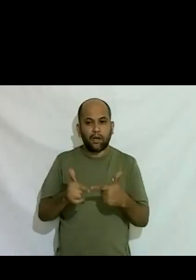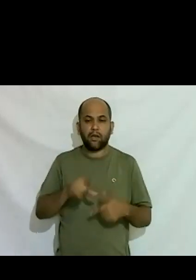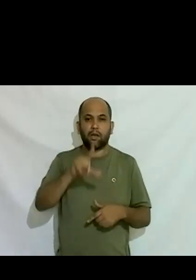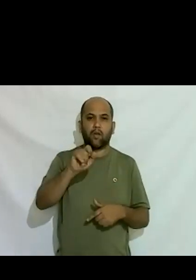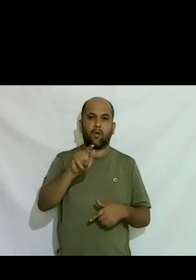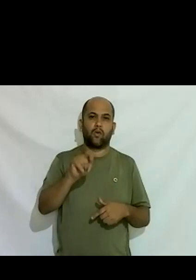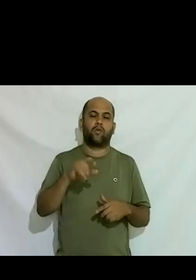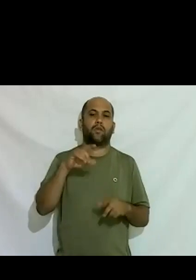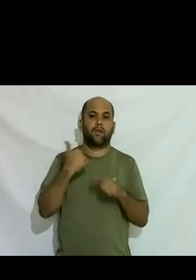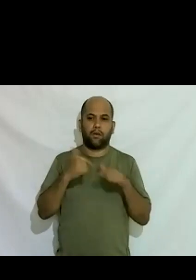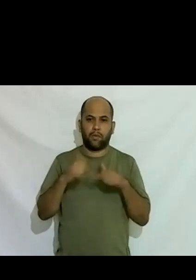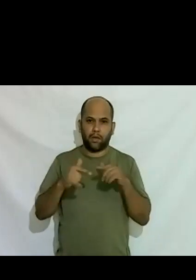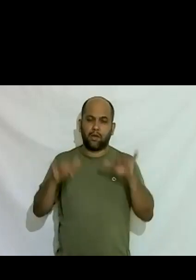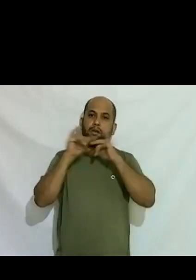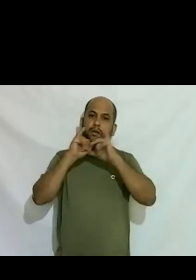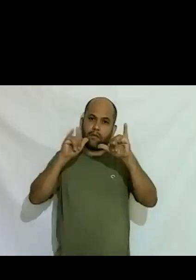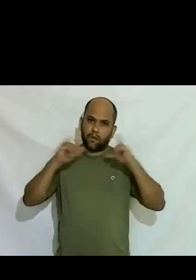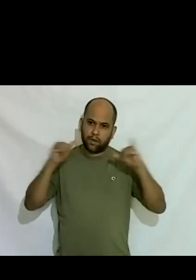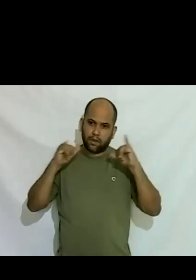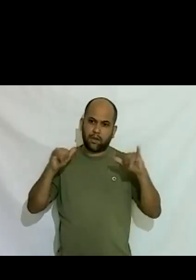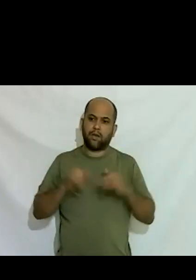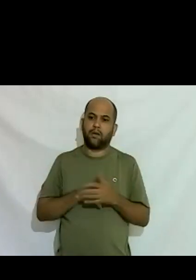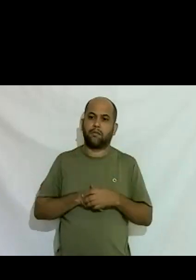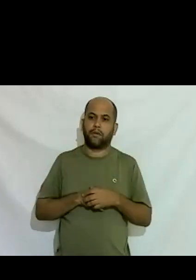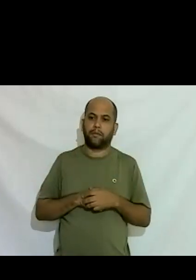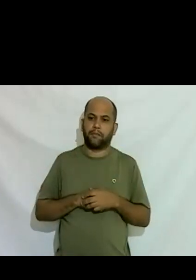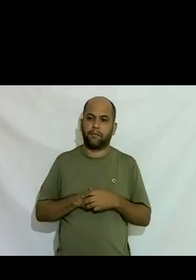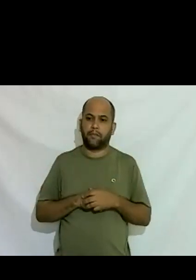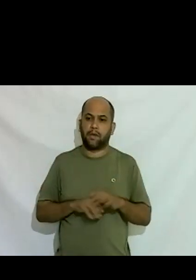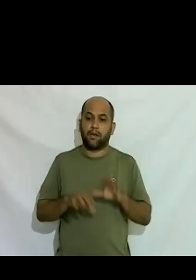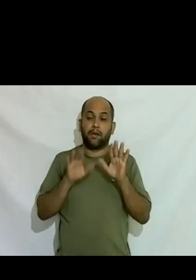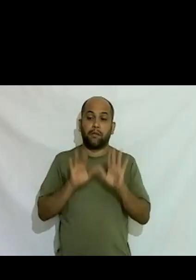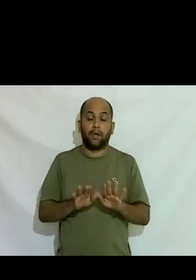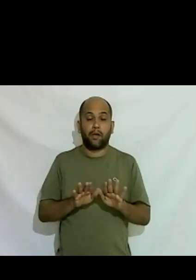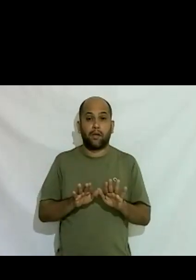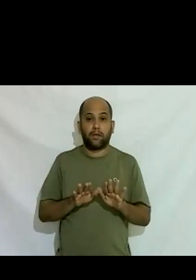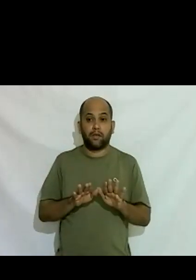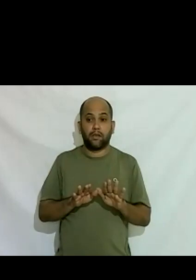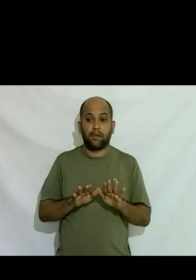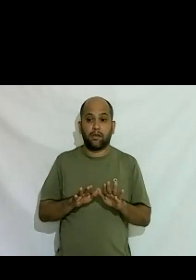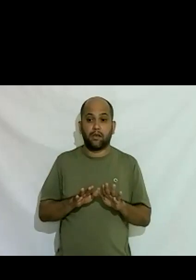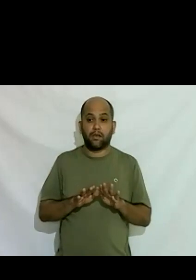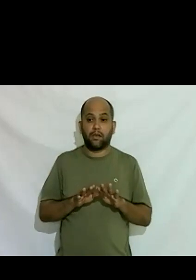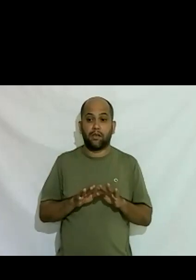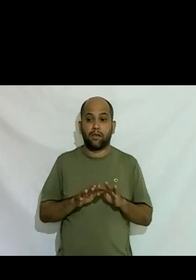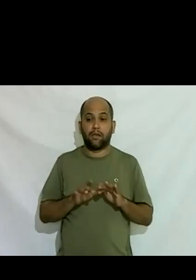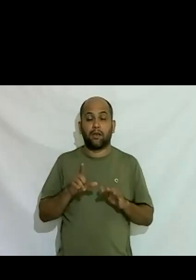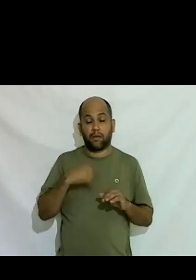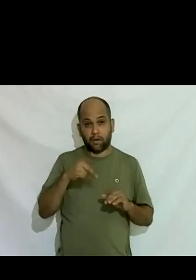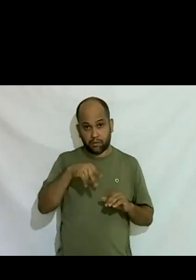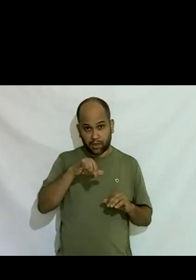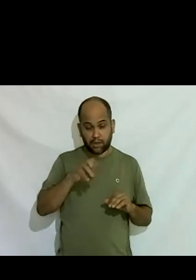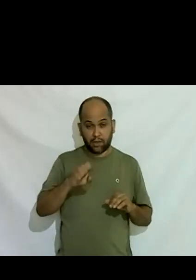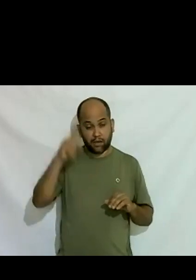trabalhos faz divulga ajuda a divulgar mas eu e Maite que é o dia a dia mesmo que é muito